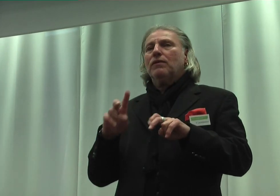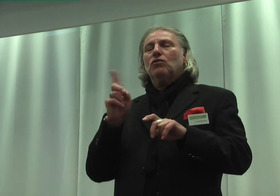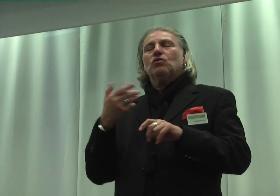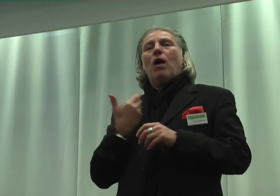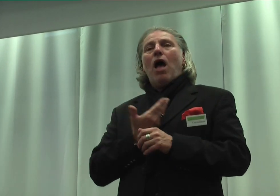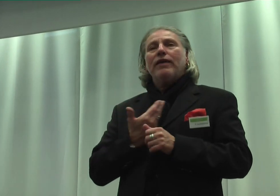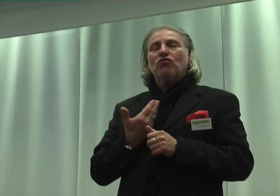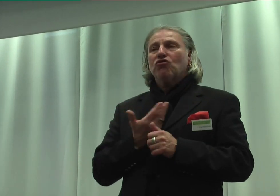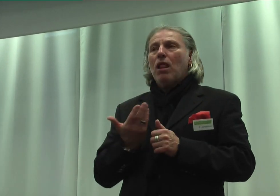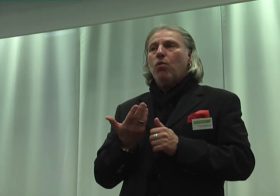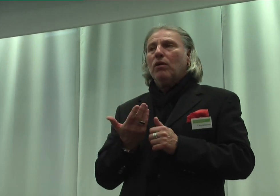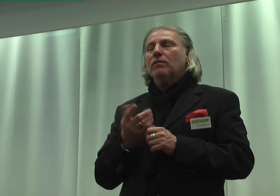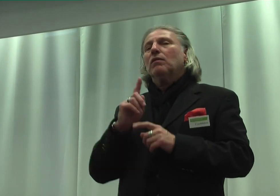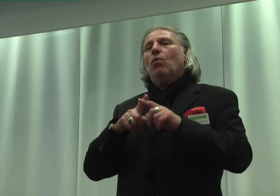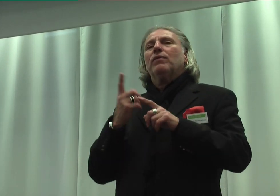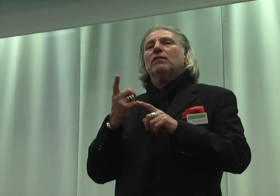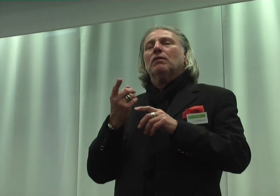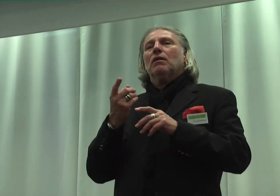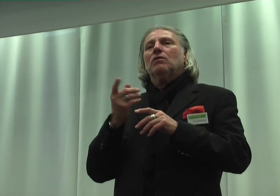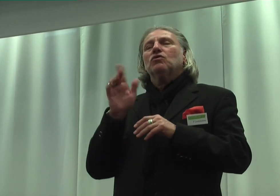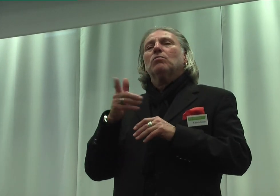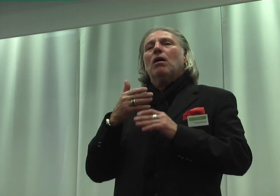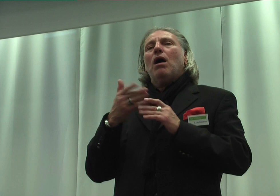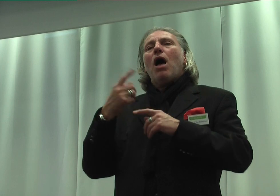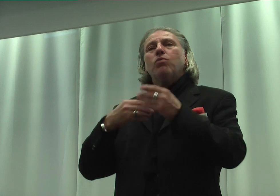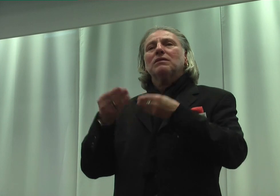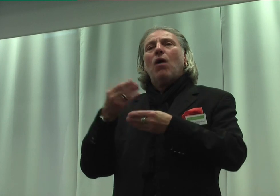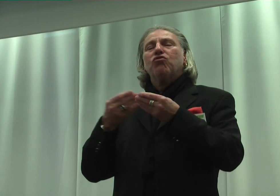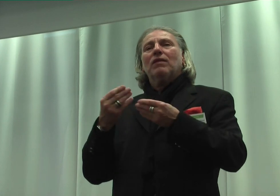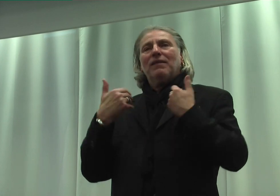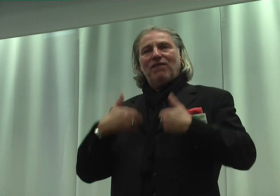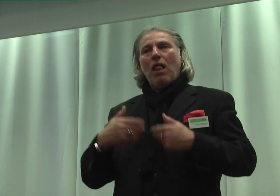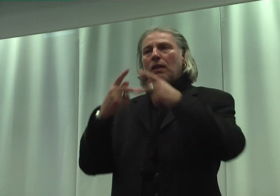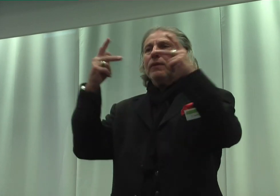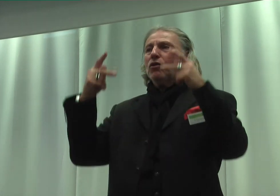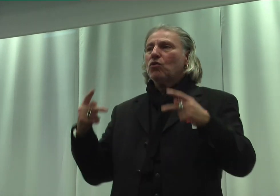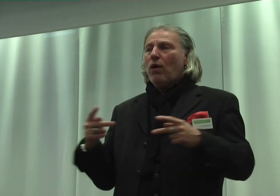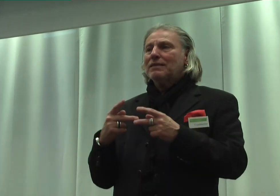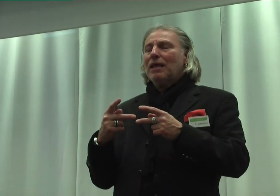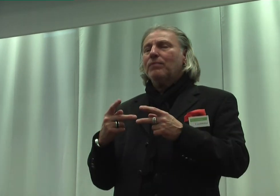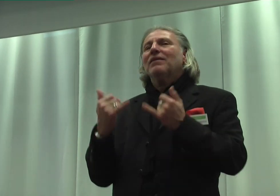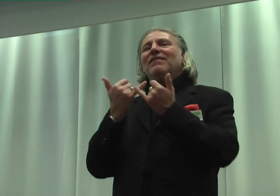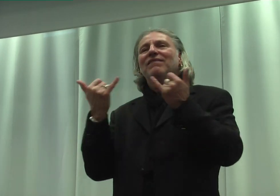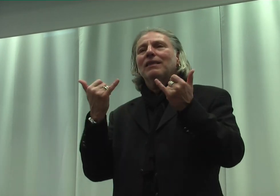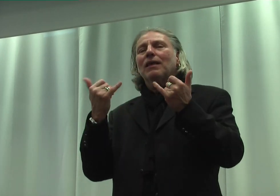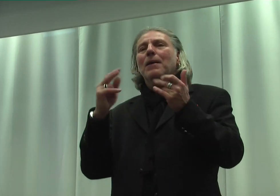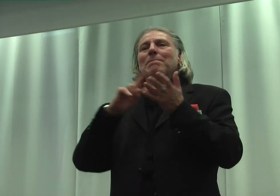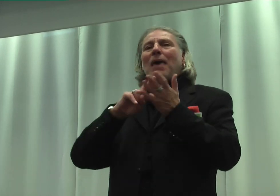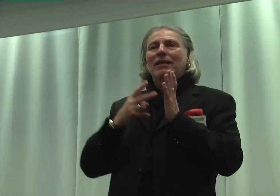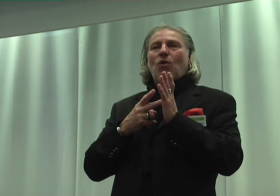und aussondernem Verhalten, Konzepte wie Methoden zu geeigneten